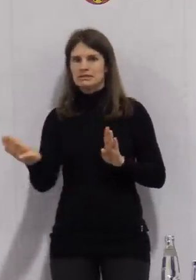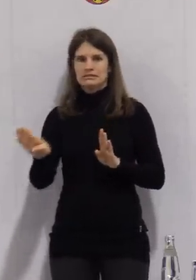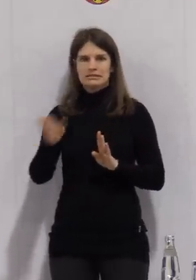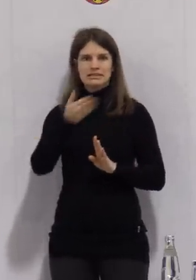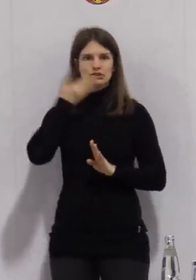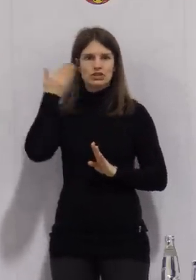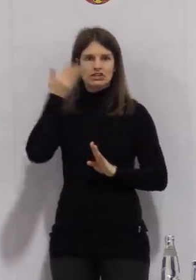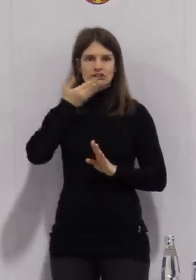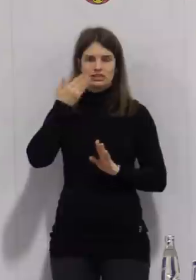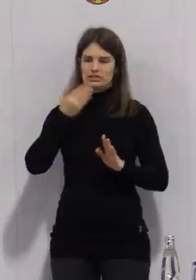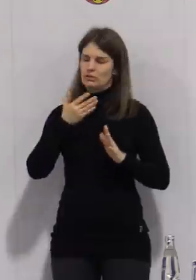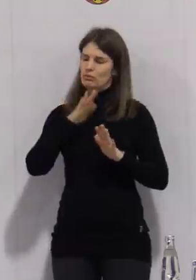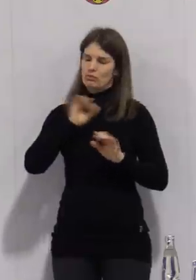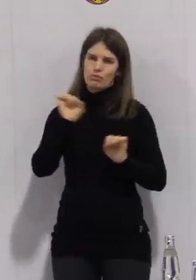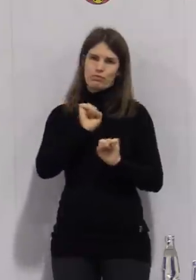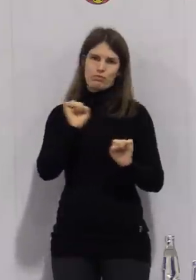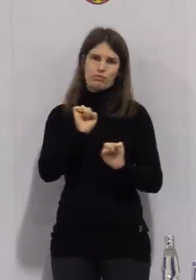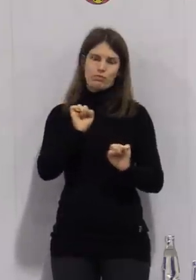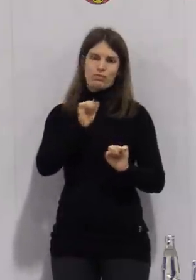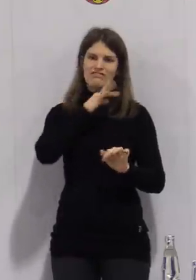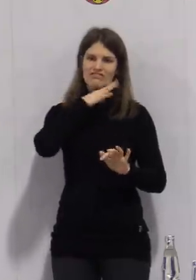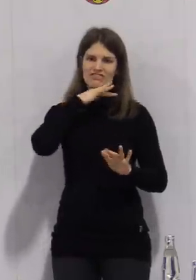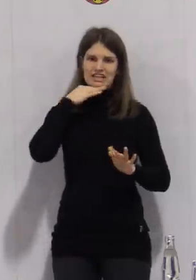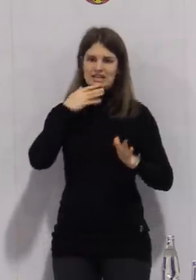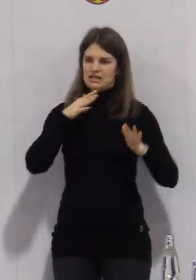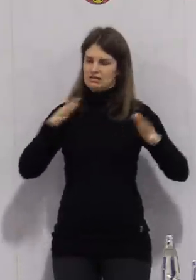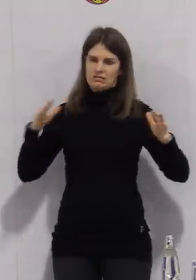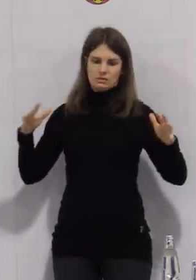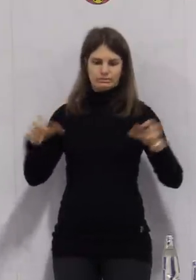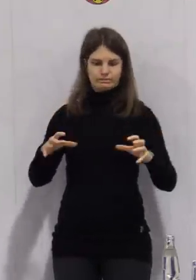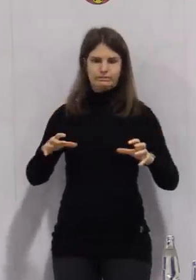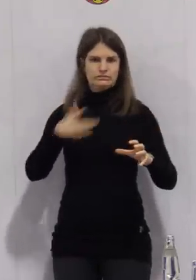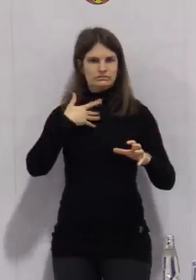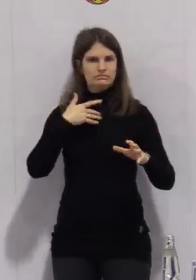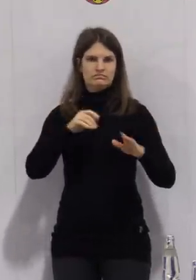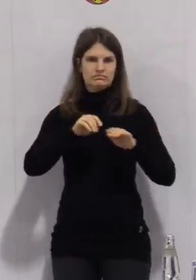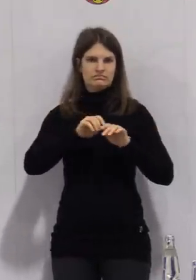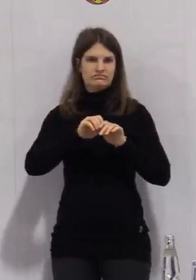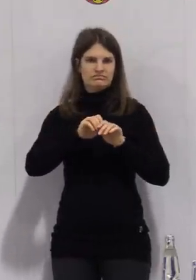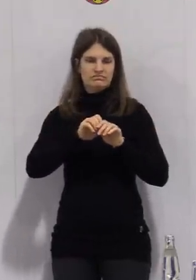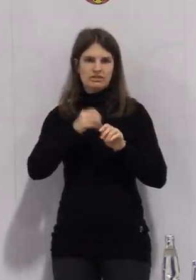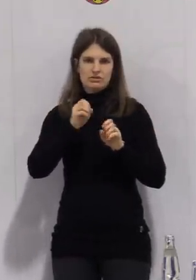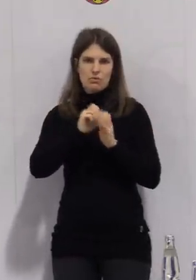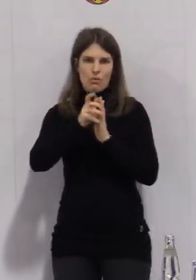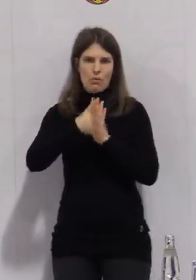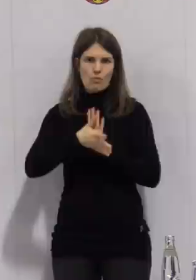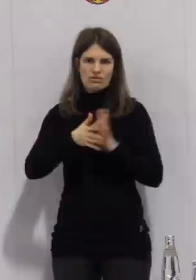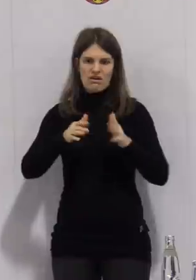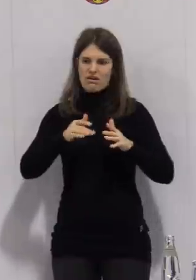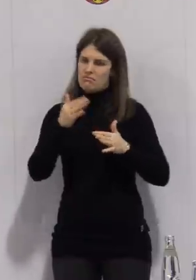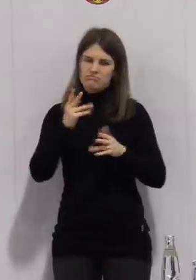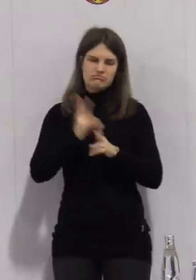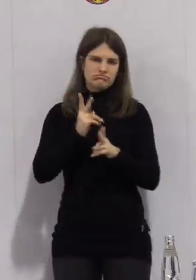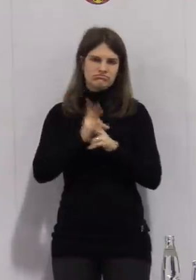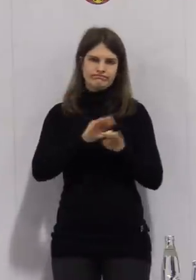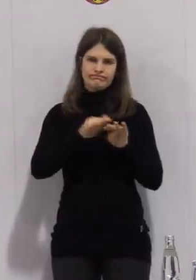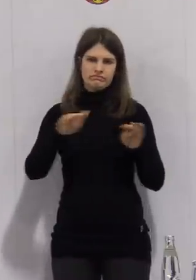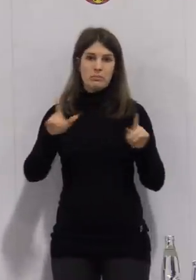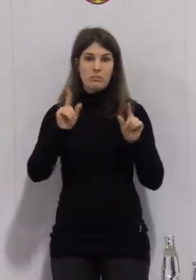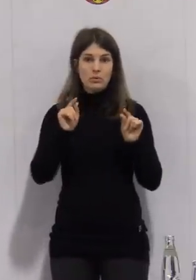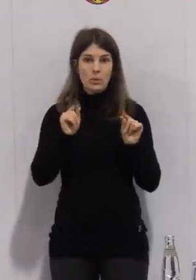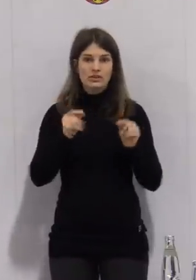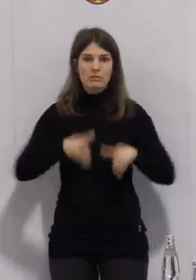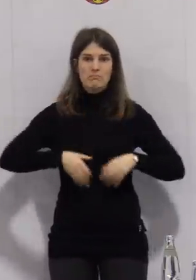feststellbar. Insofern scheint auch die Lage des Bogenlandkreises hier eine Rolle zu